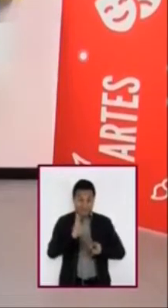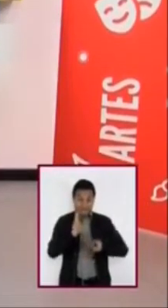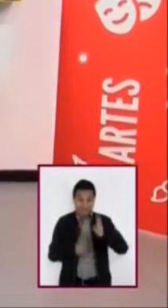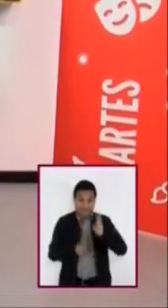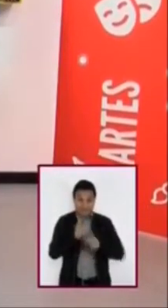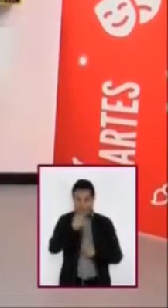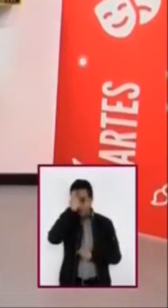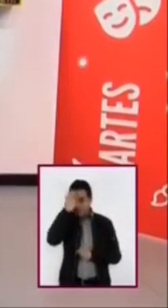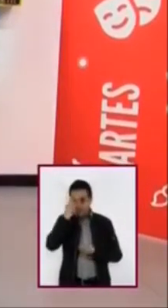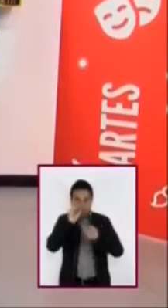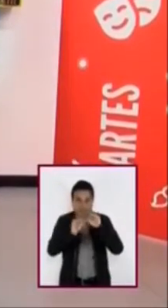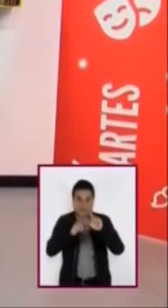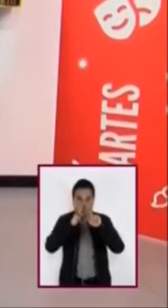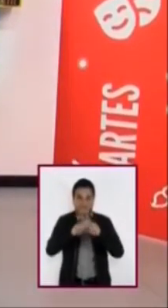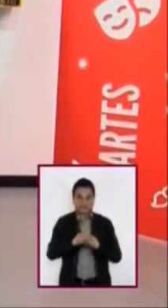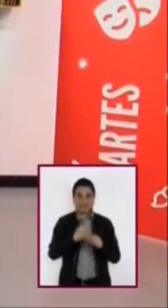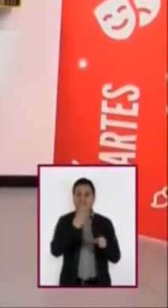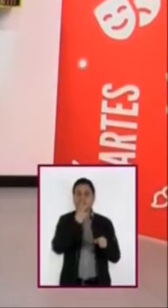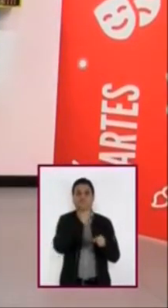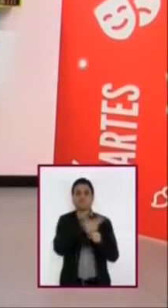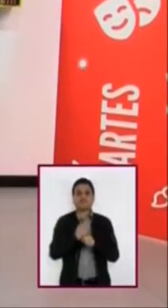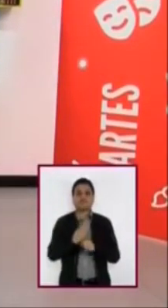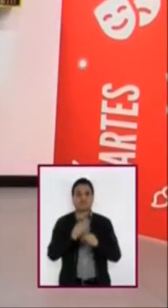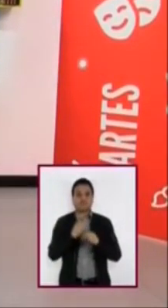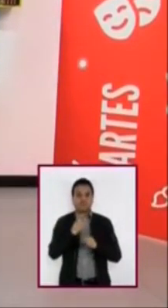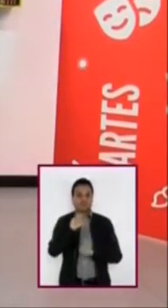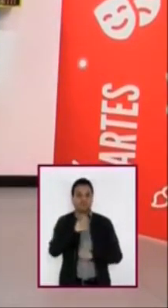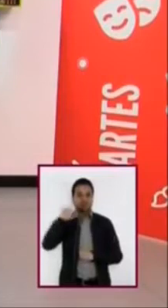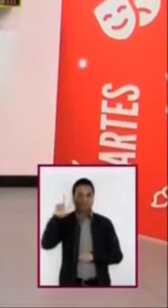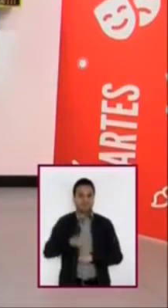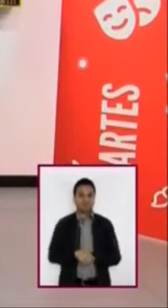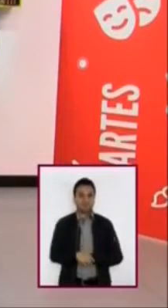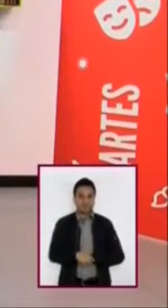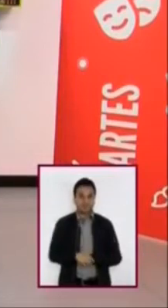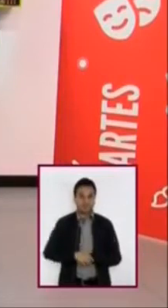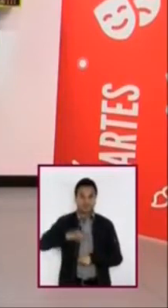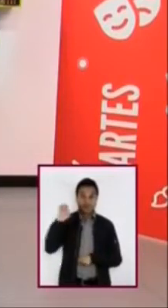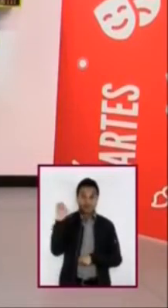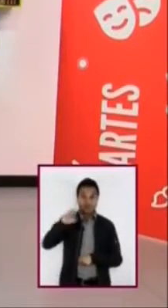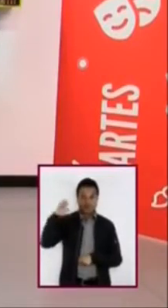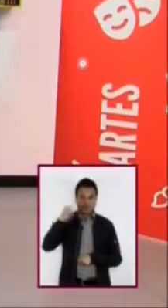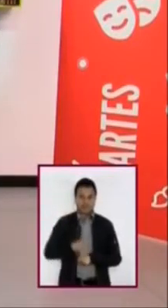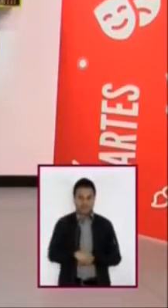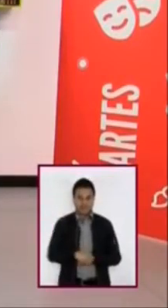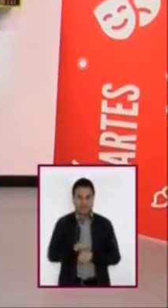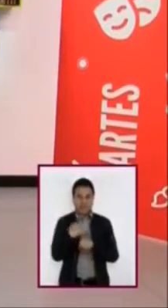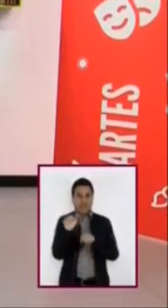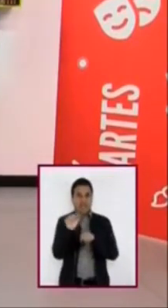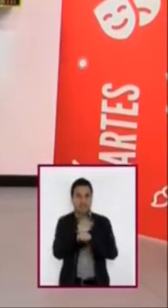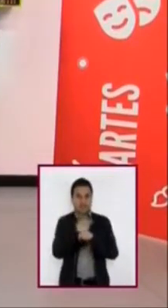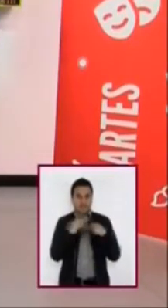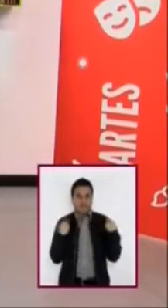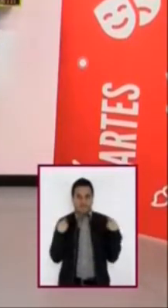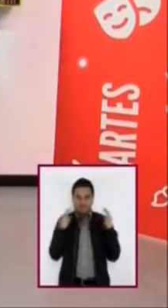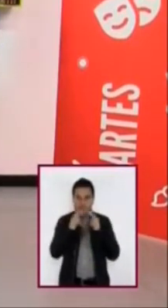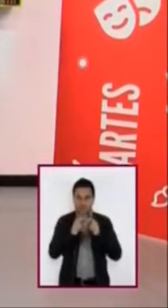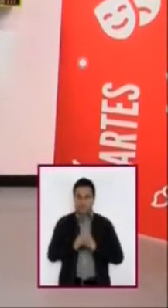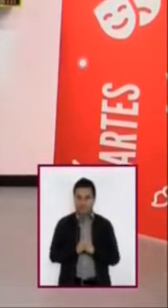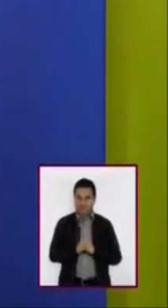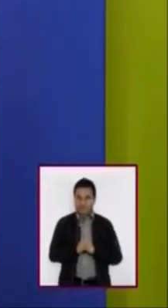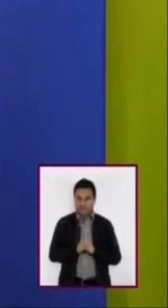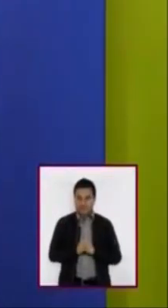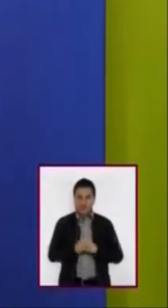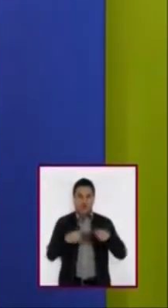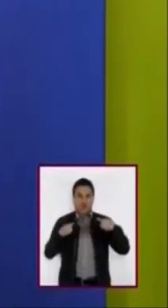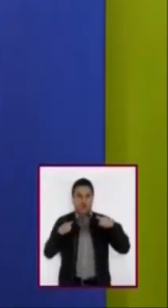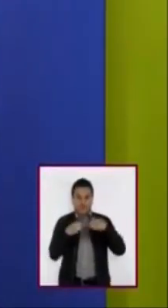creativas, hoy nos acompaña nuestro especialista, Eduardo Domínguez, actor y maestro de la compañía de teatro Seña y Verbo.